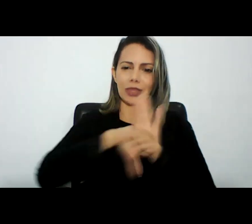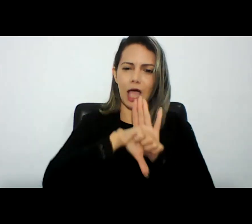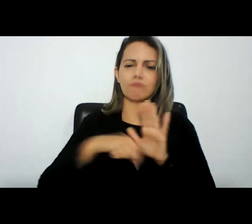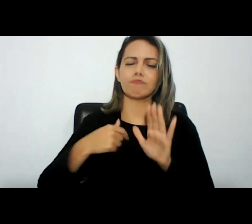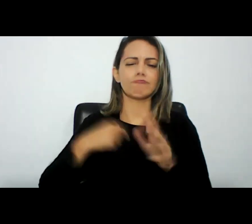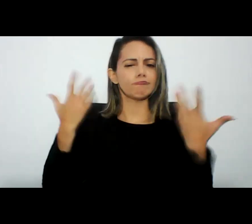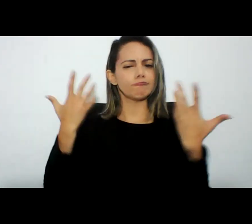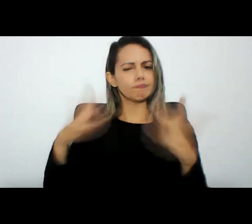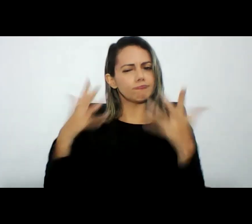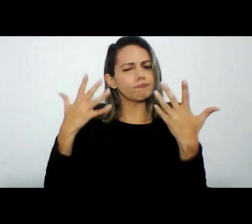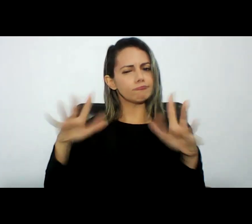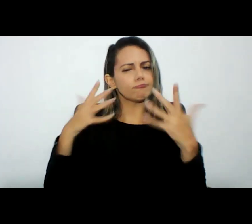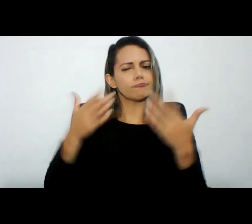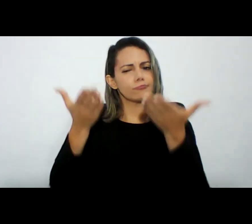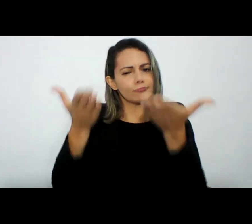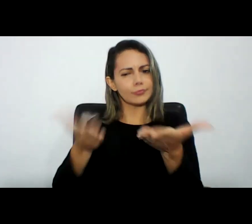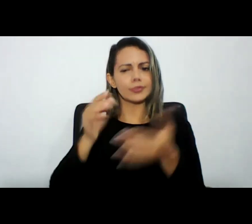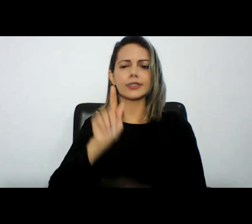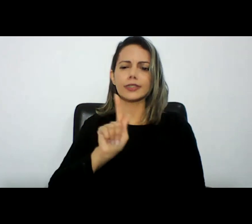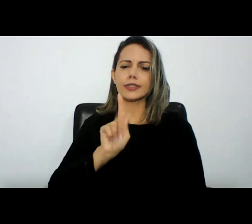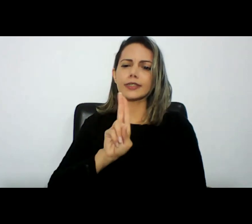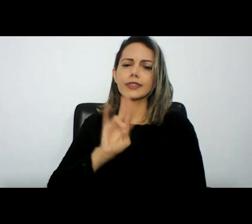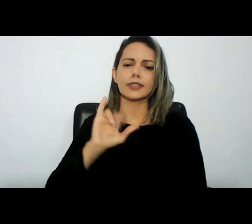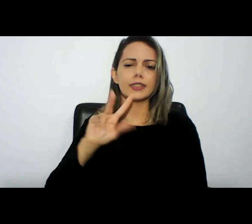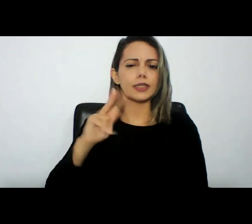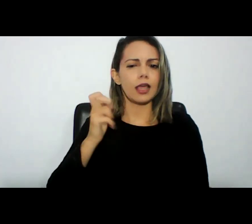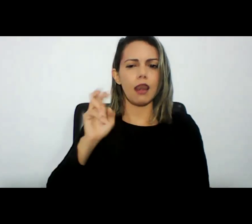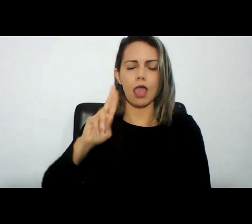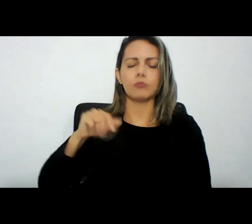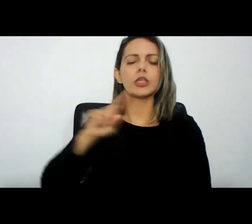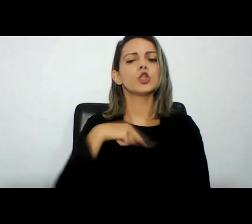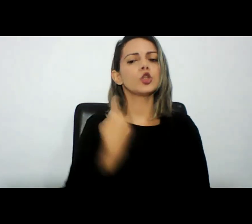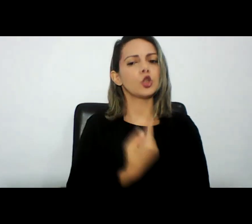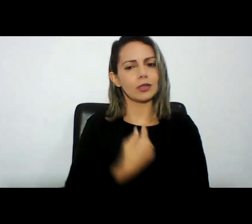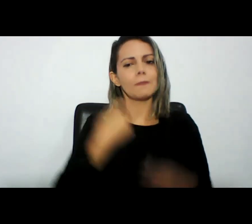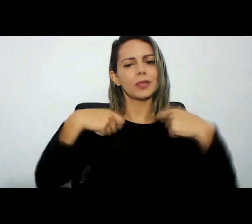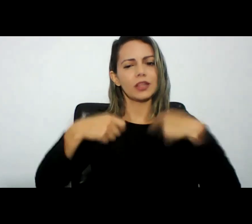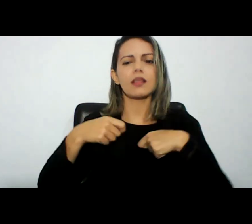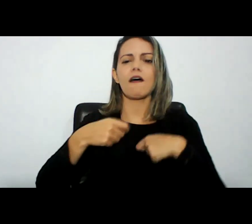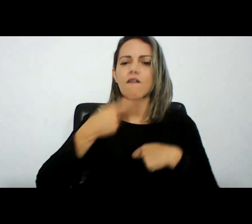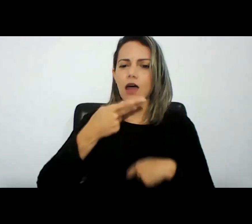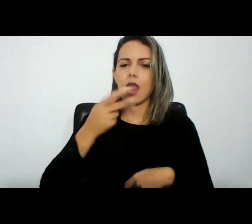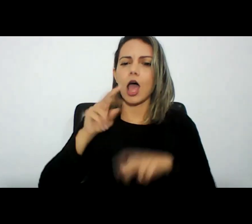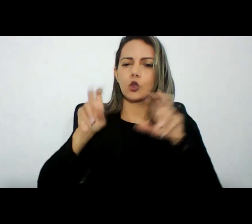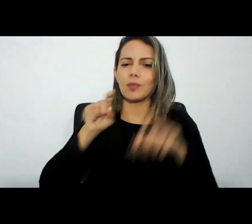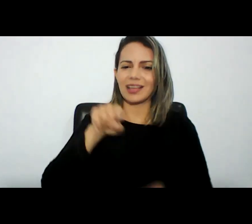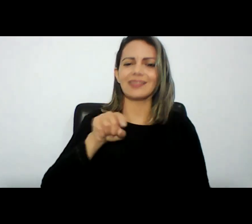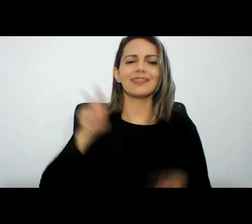Guilherme e vamos falar sobre esse tema é muito importante e acho que ele só agrega na